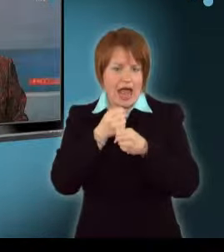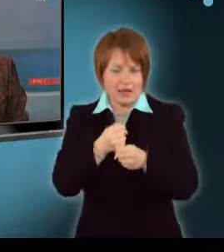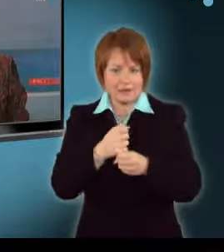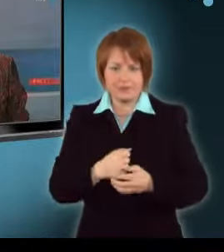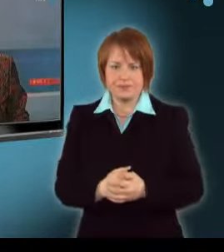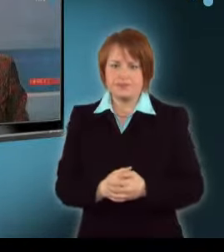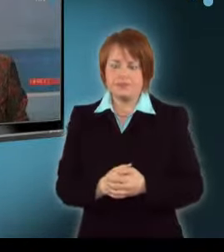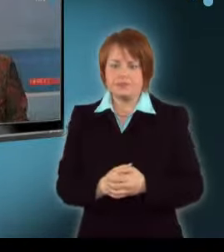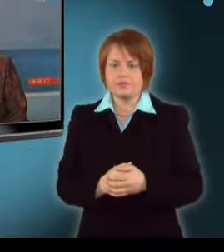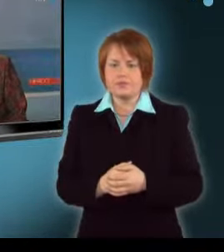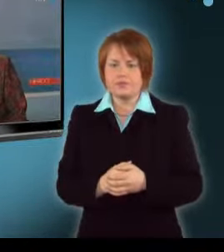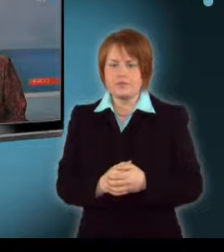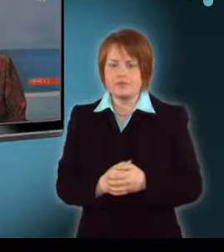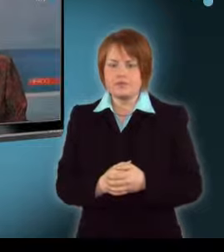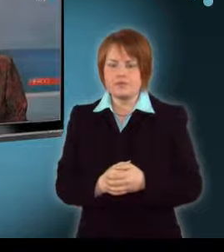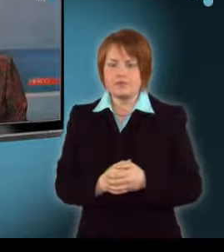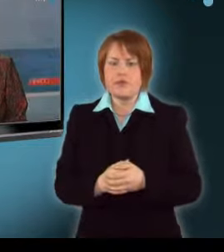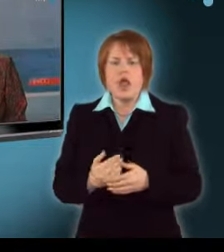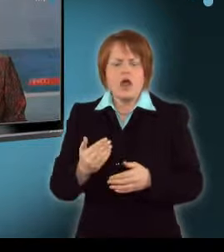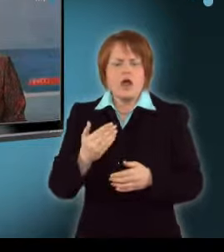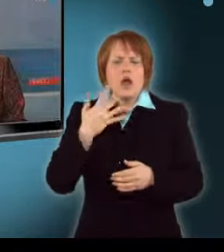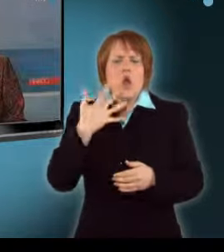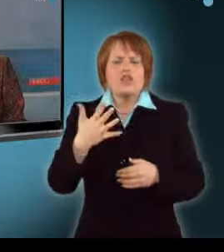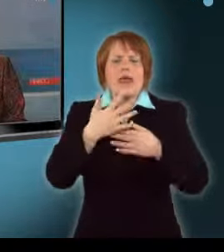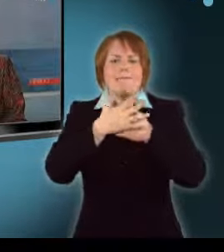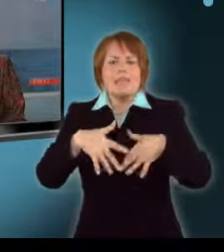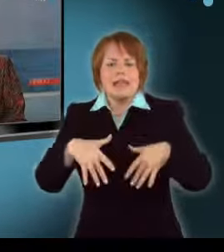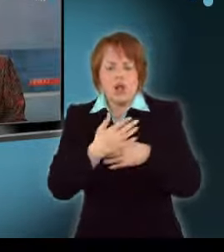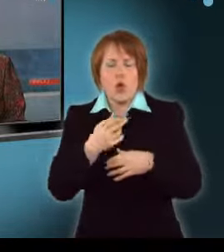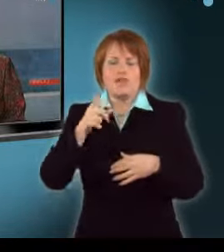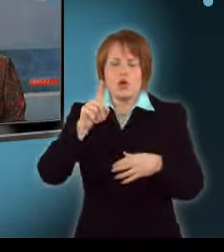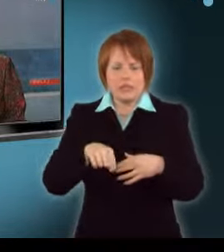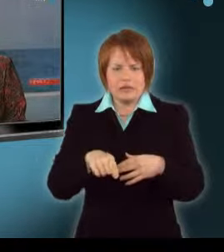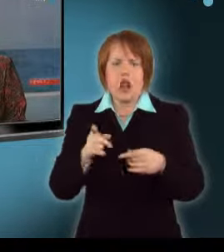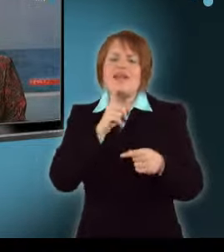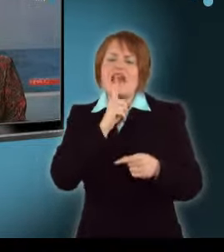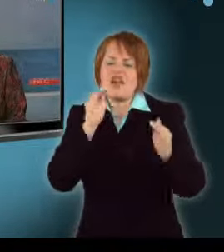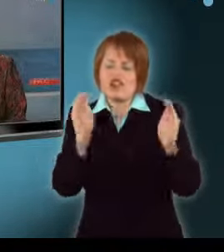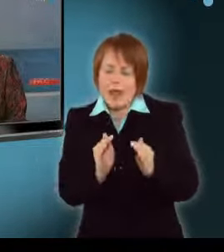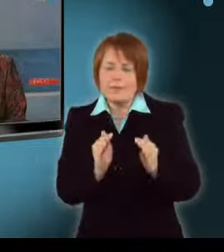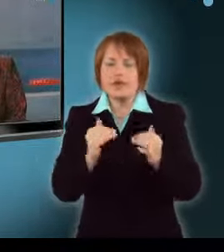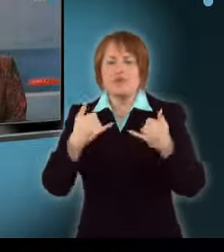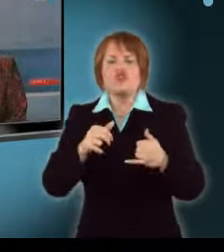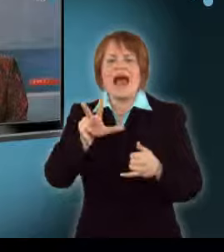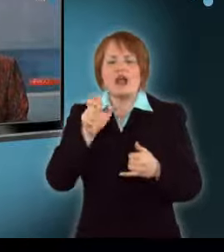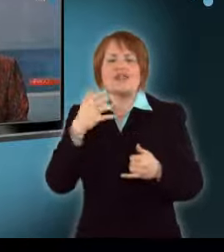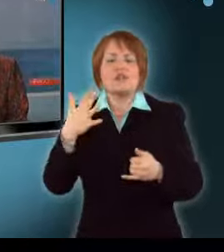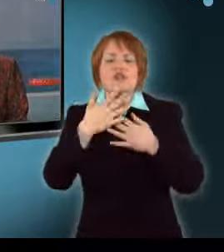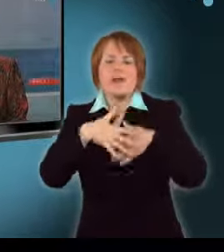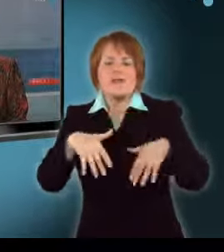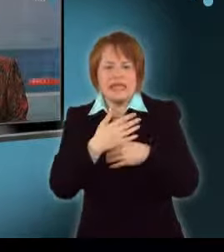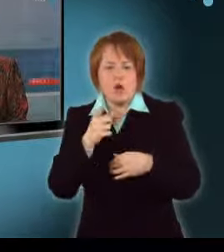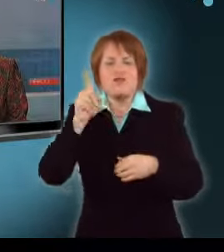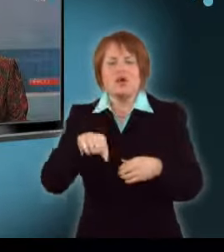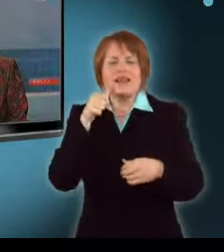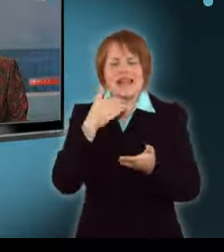A tavainál 50 millió forinttal kevesebbet, 350 millió forintot költenek az állami rendezvényekre az első